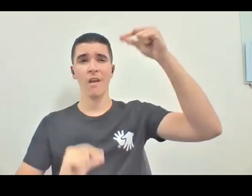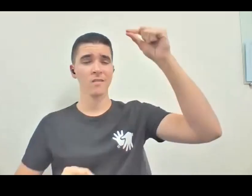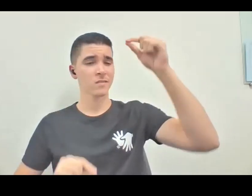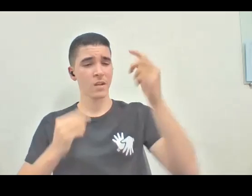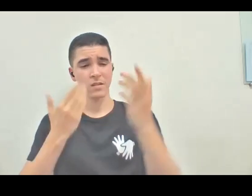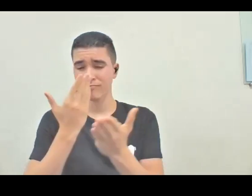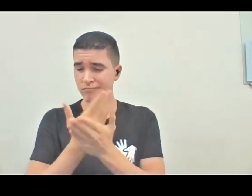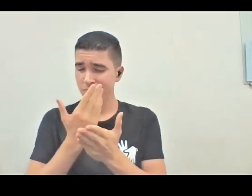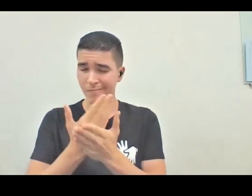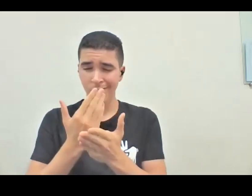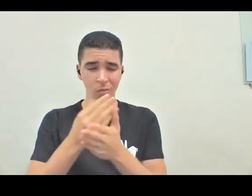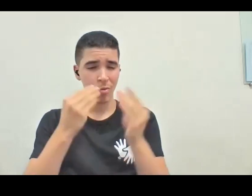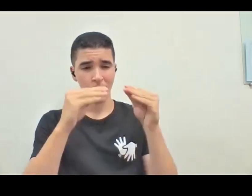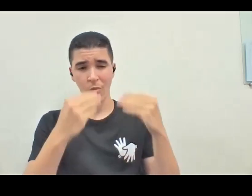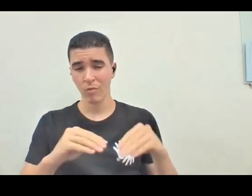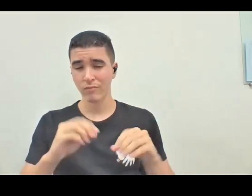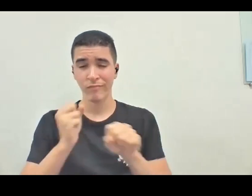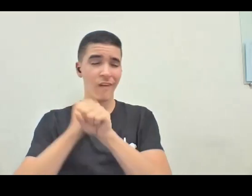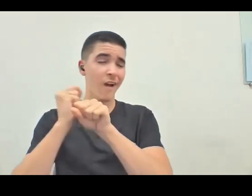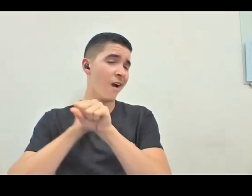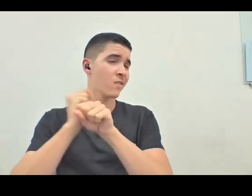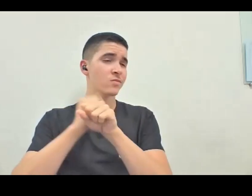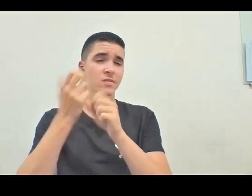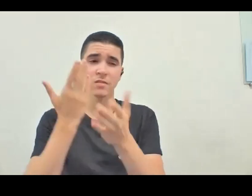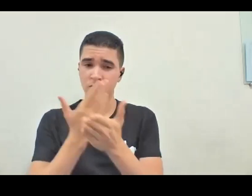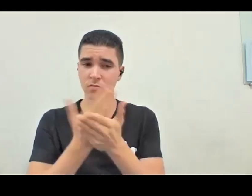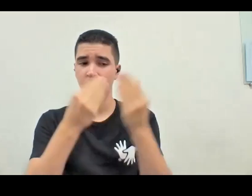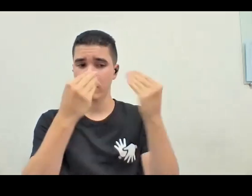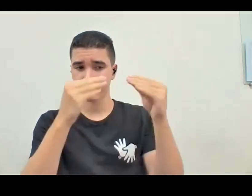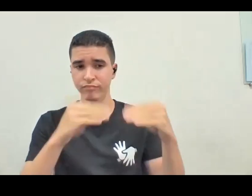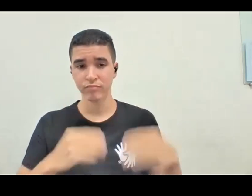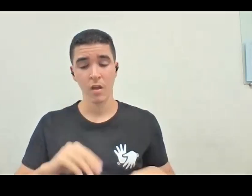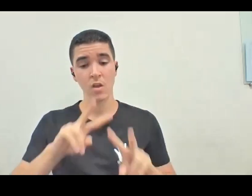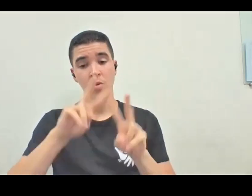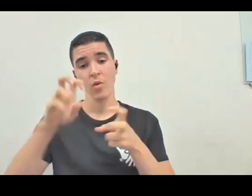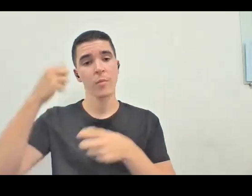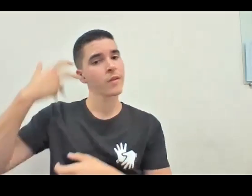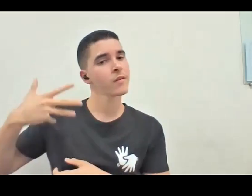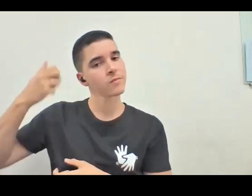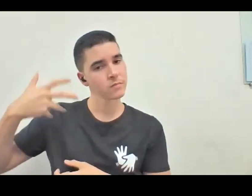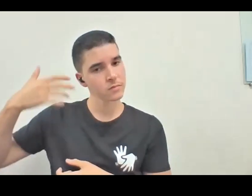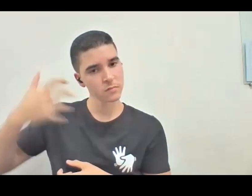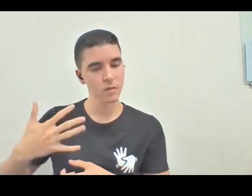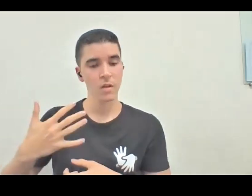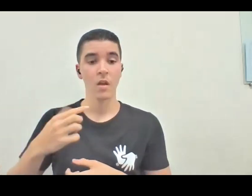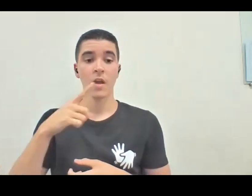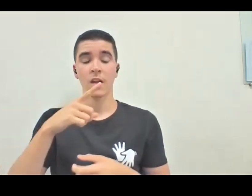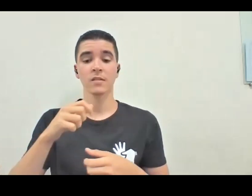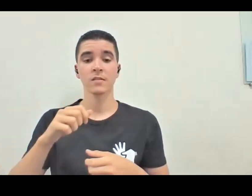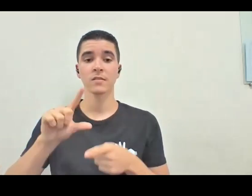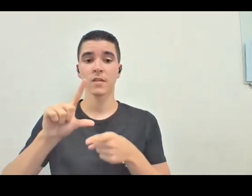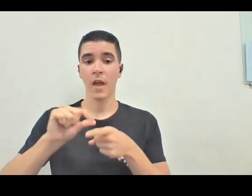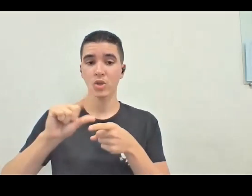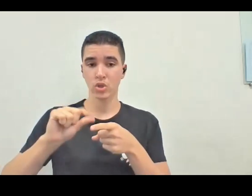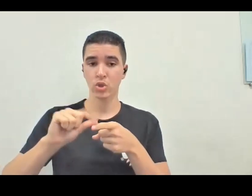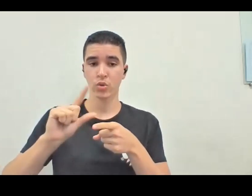toda essa história no que tange a audiodescrição no Brasil, né? Escreveram um artigo e eles vão fazer